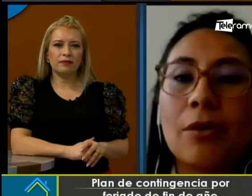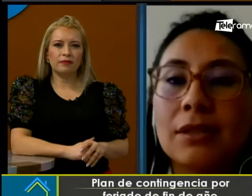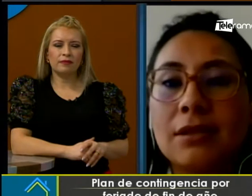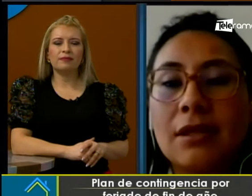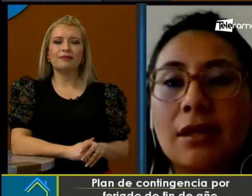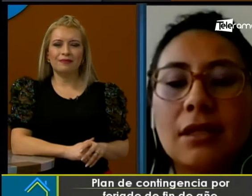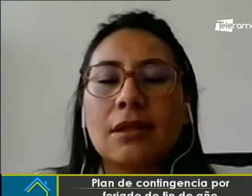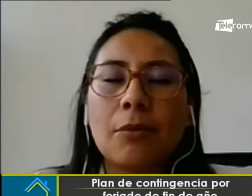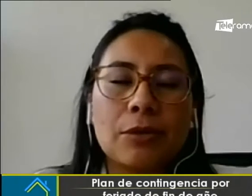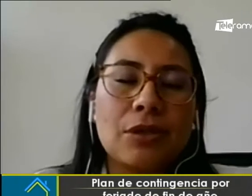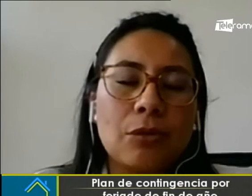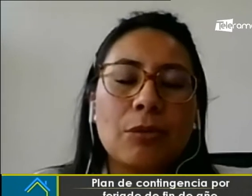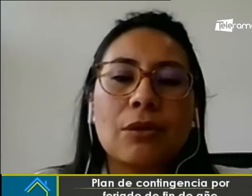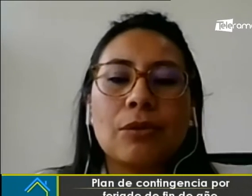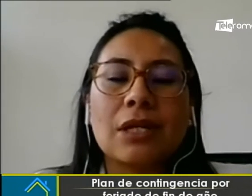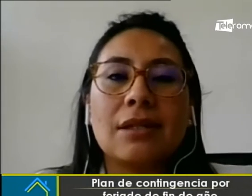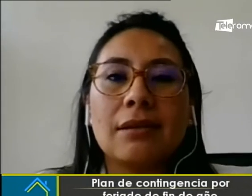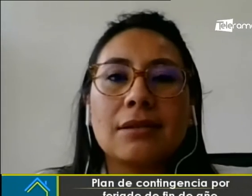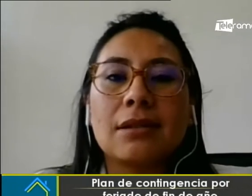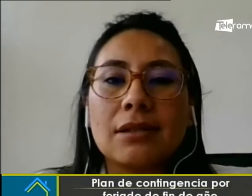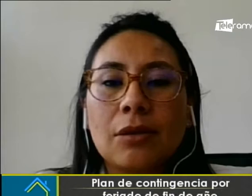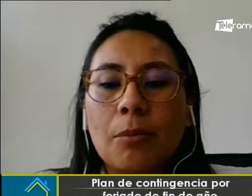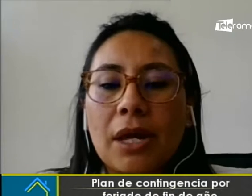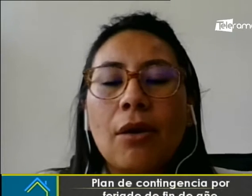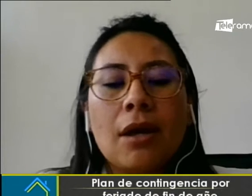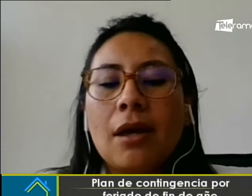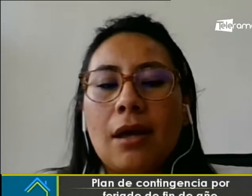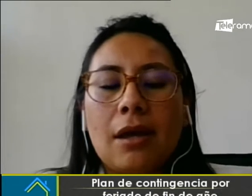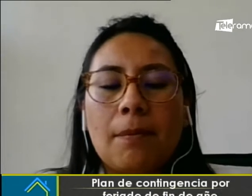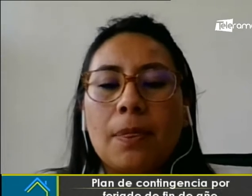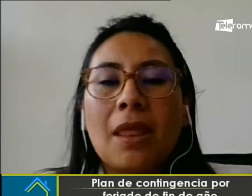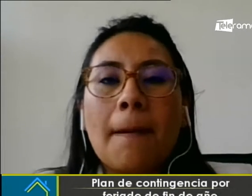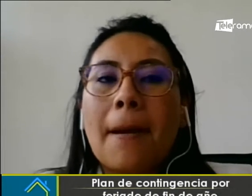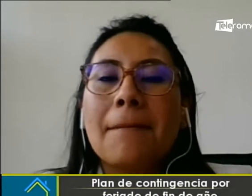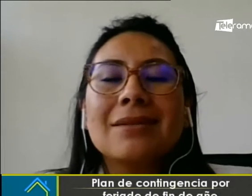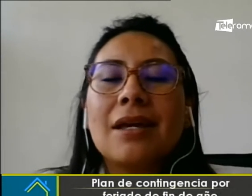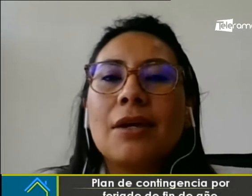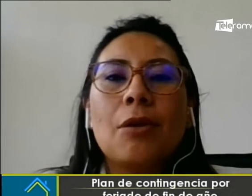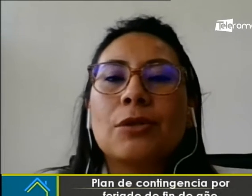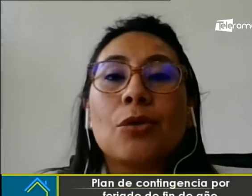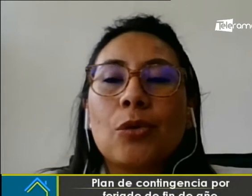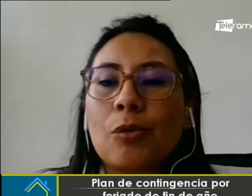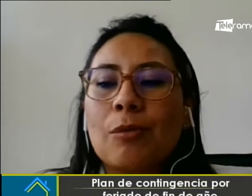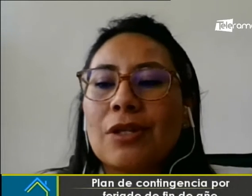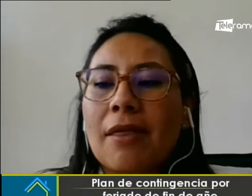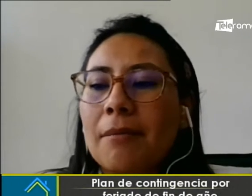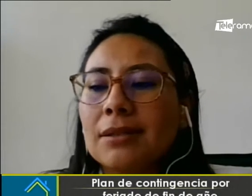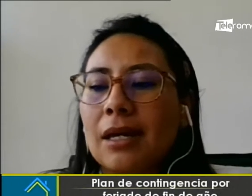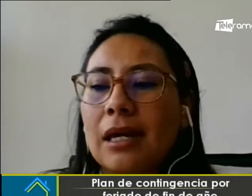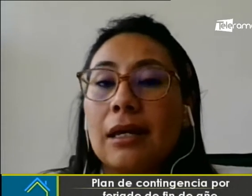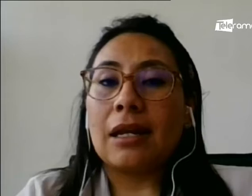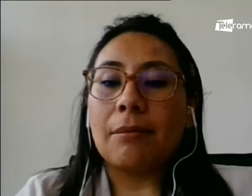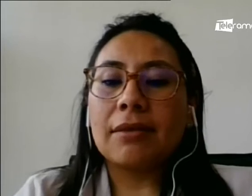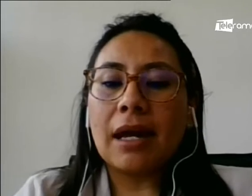mayores incidencias. Bueno, sí tuvimos algunos accidentes de tránsito, pero, además de ello, pues, no tuvimos nada